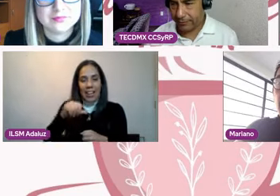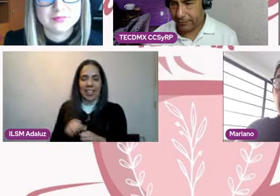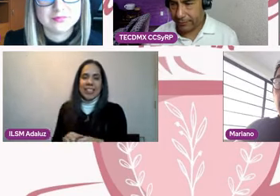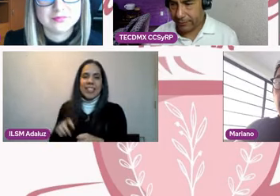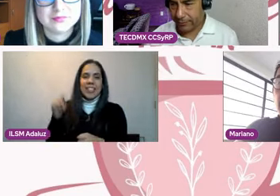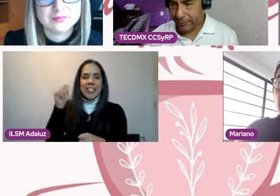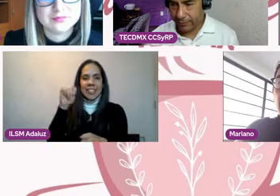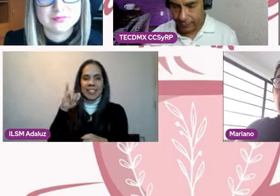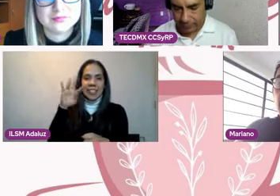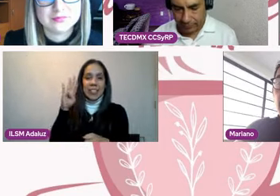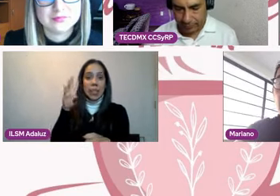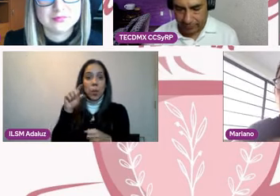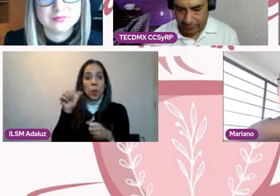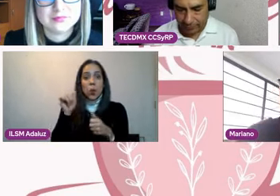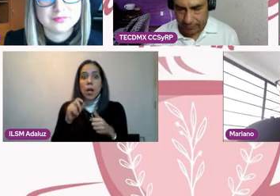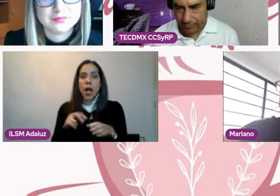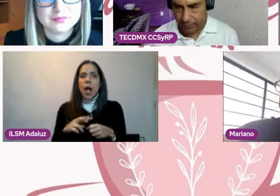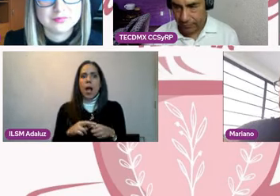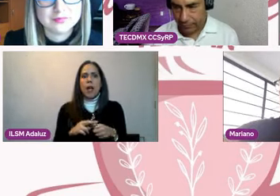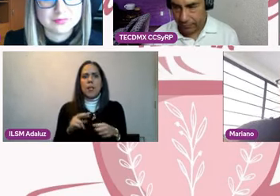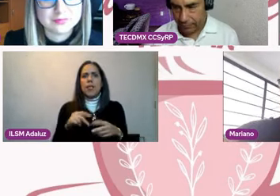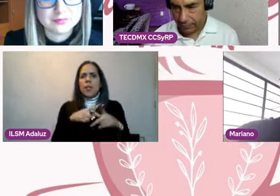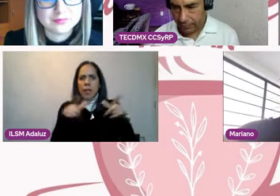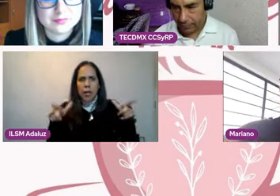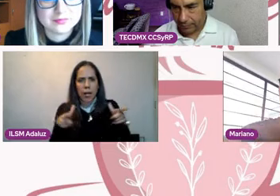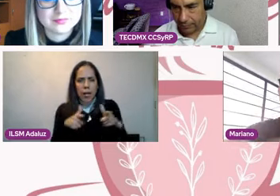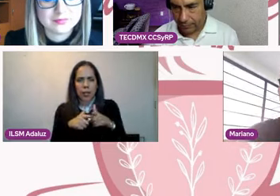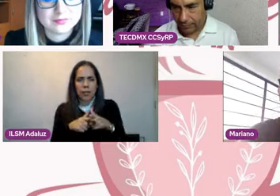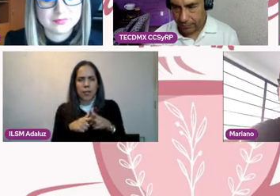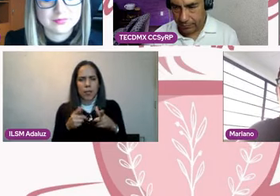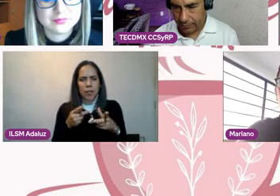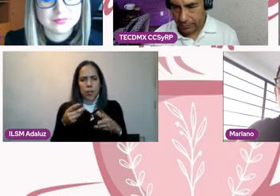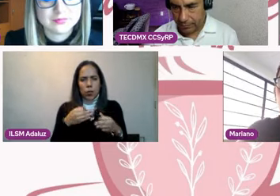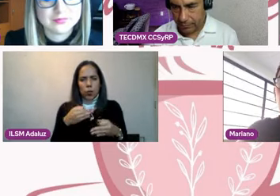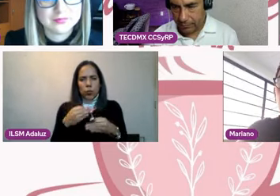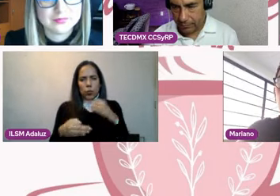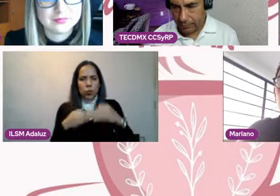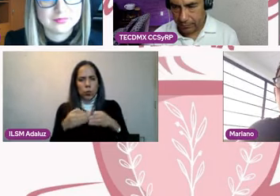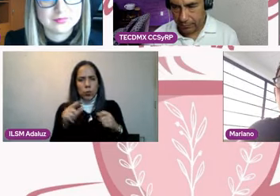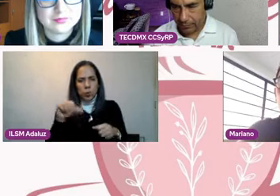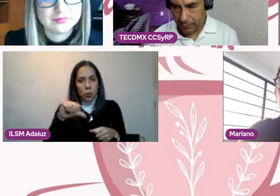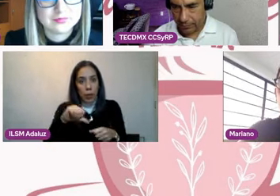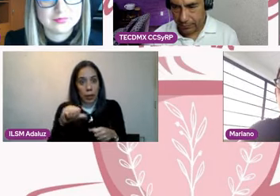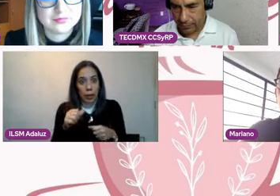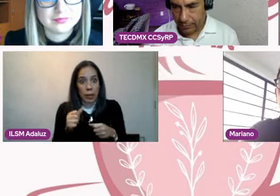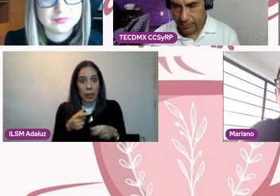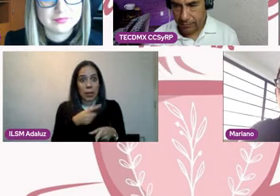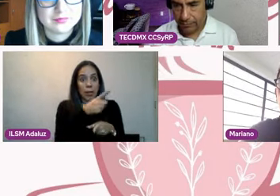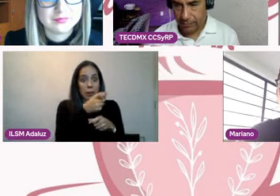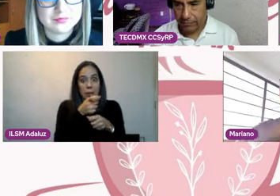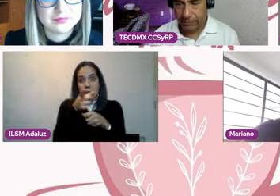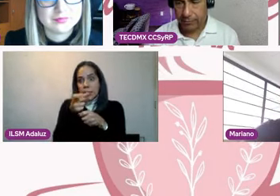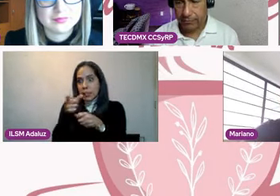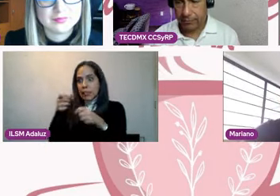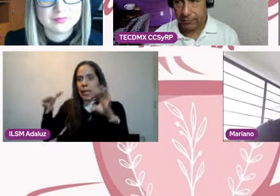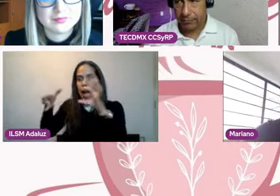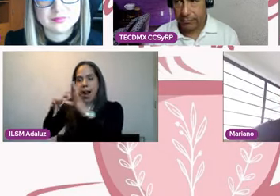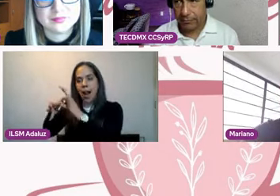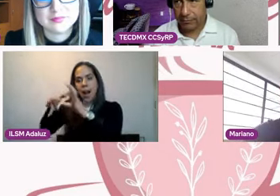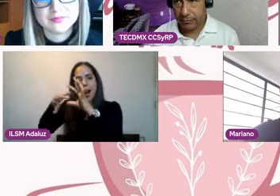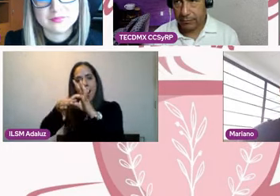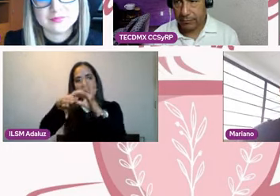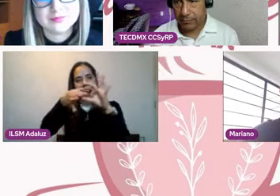nos acompaña y nos hace el favor de realizar todos los cableados digitales para que suceda.